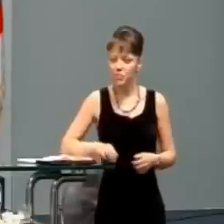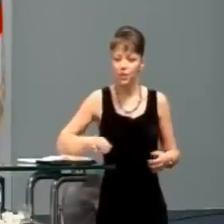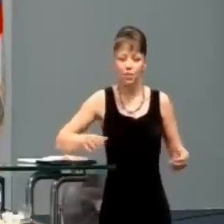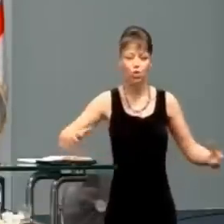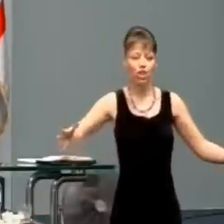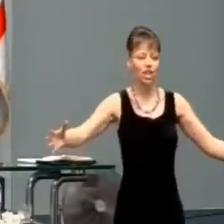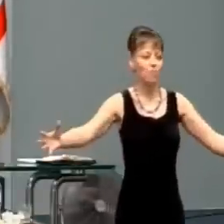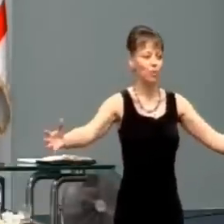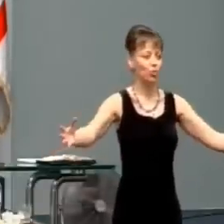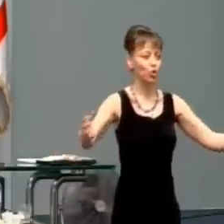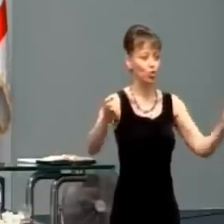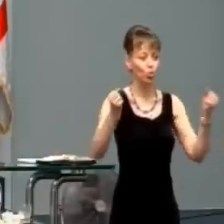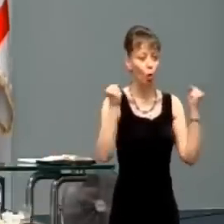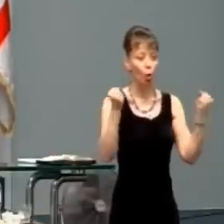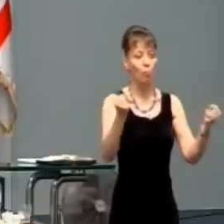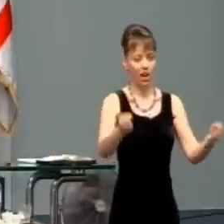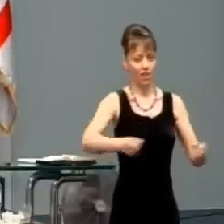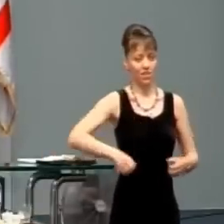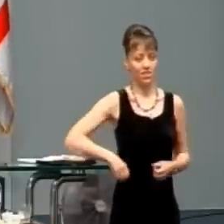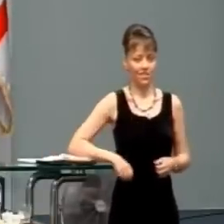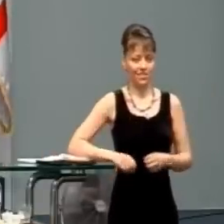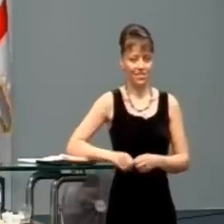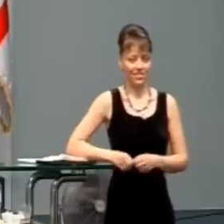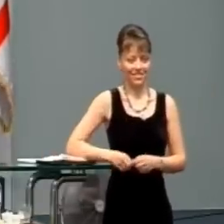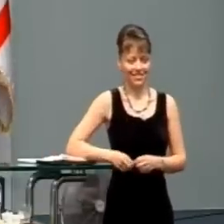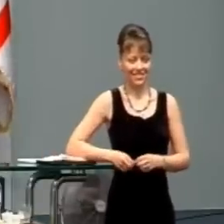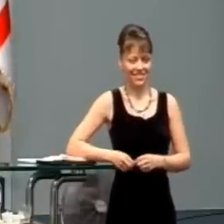Ja si ich zoberiem obidvoje.